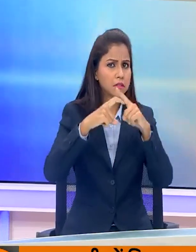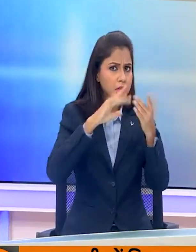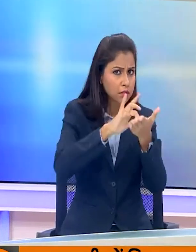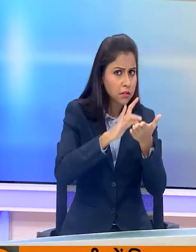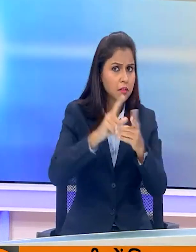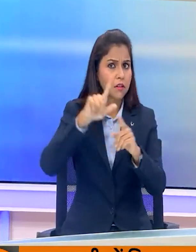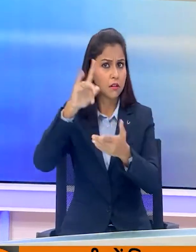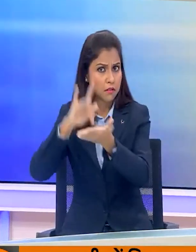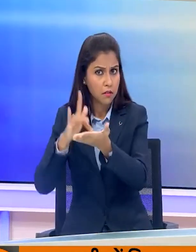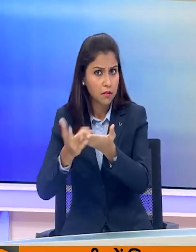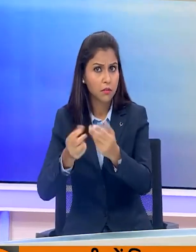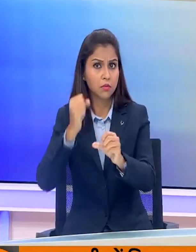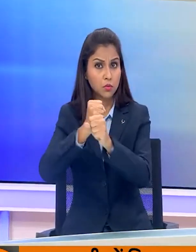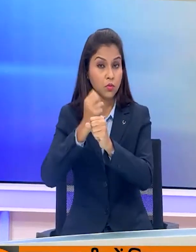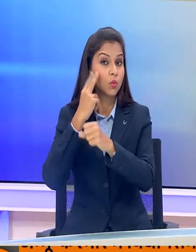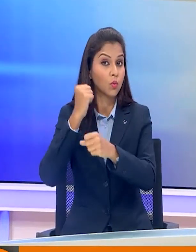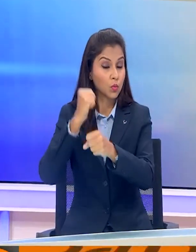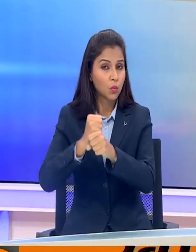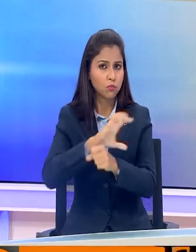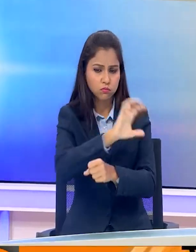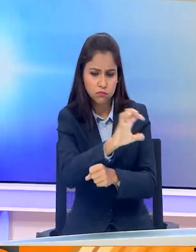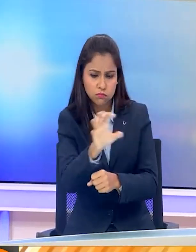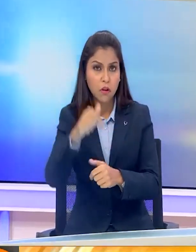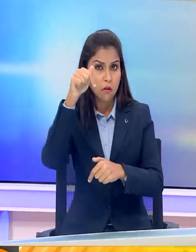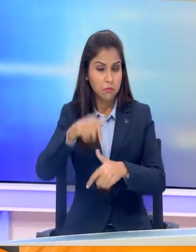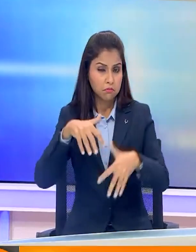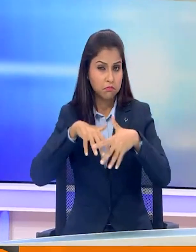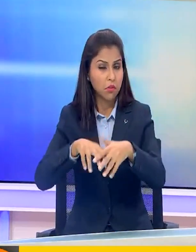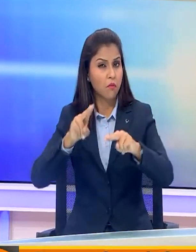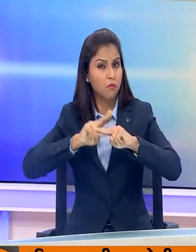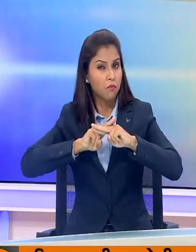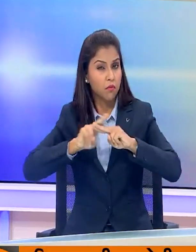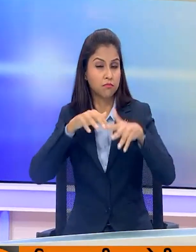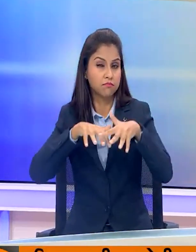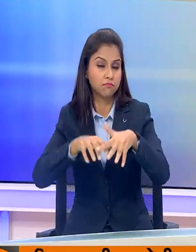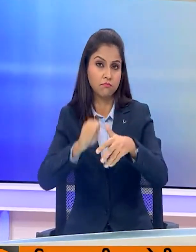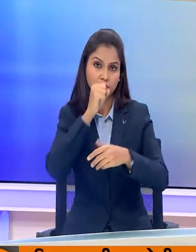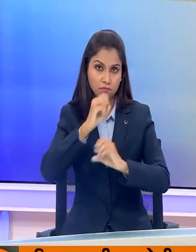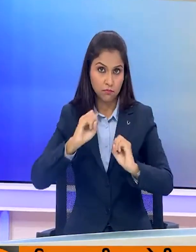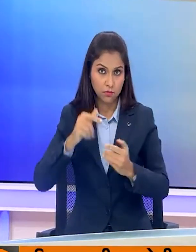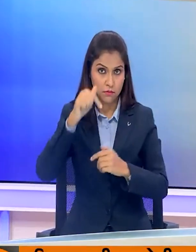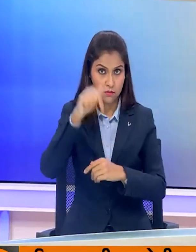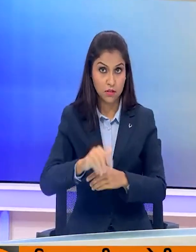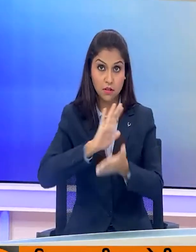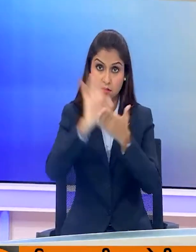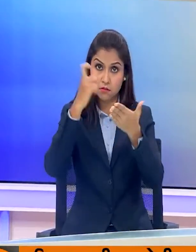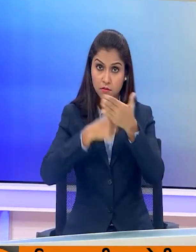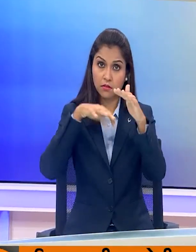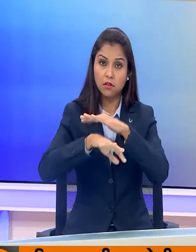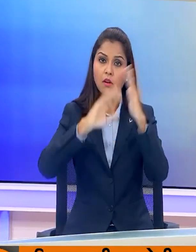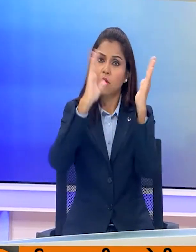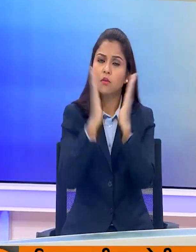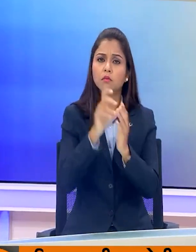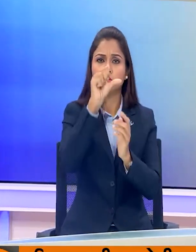लाडवा और गुरु गुराम विधान सबक्षेत्र में आयोजित जनसभाओं को संबुधित करेंगे। हर्याणा में 90